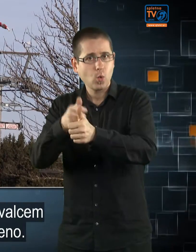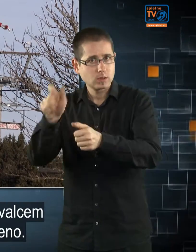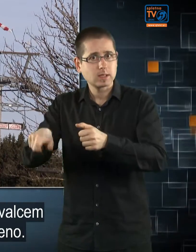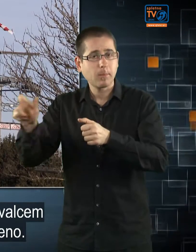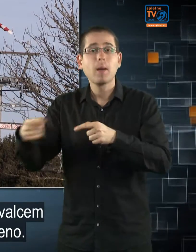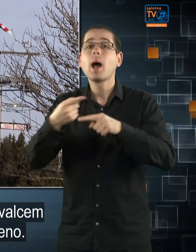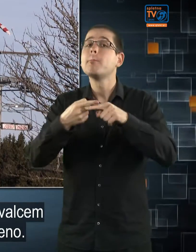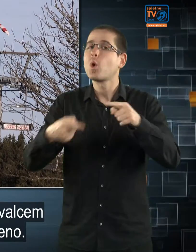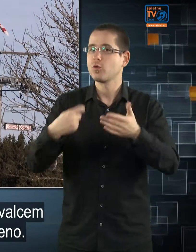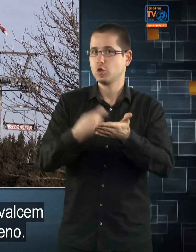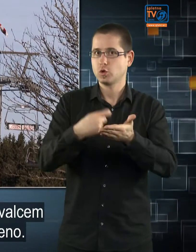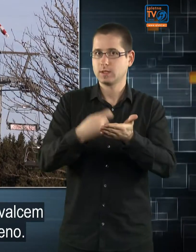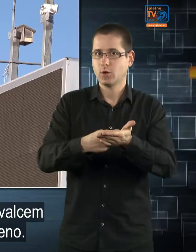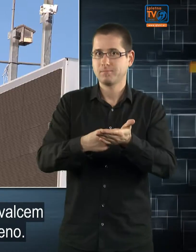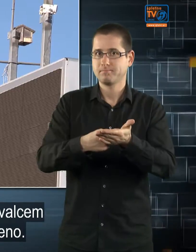ceno.